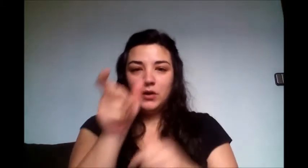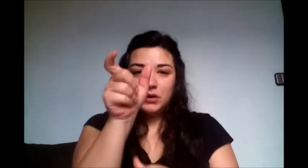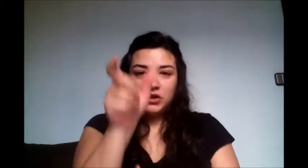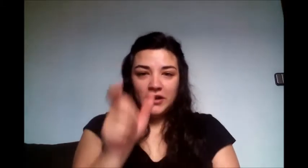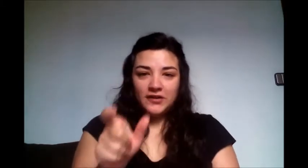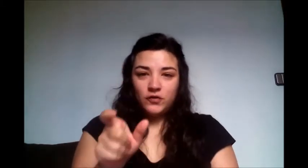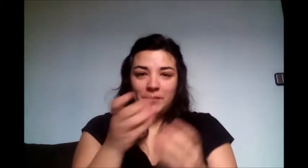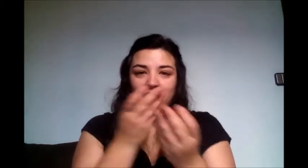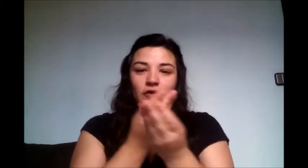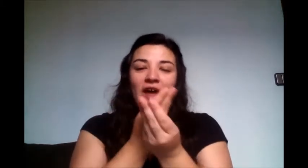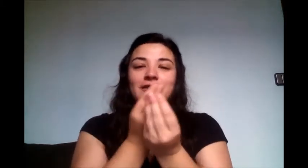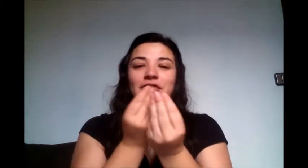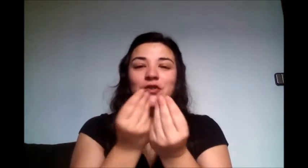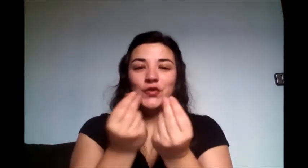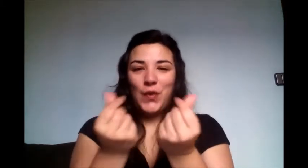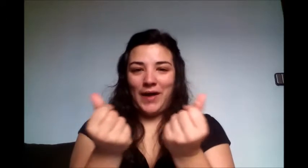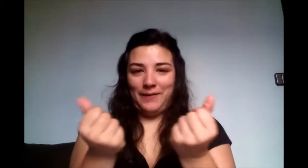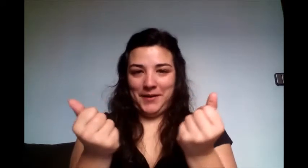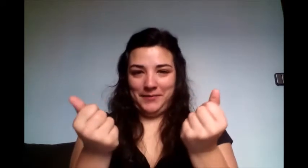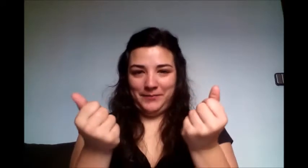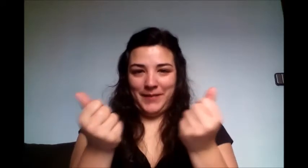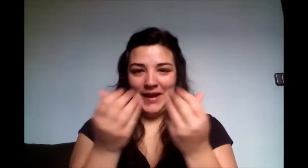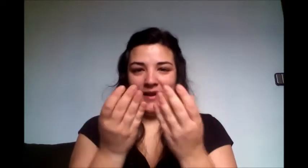Es una persona suave, ¿vale?